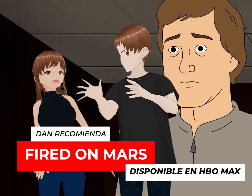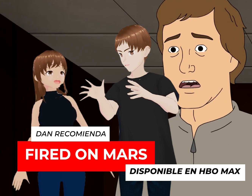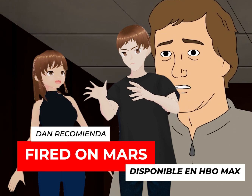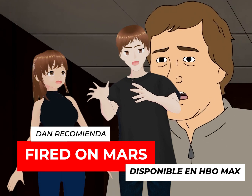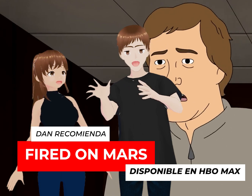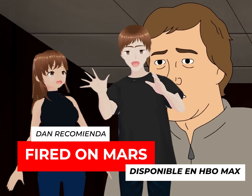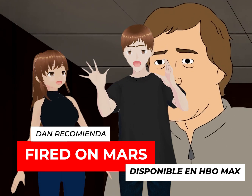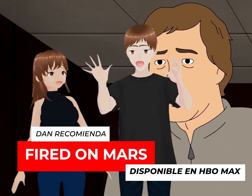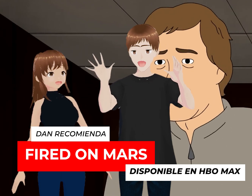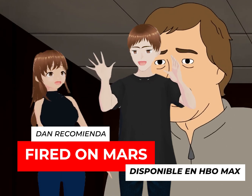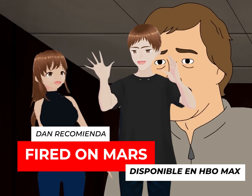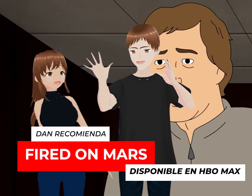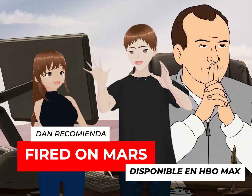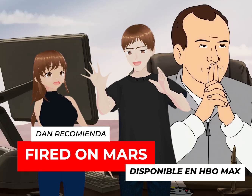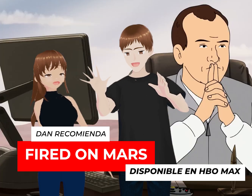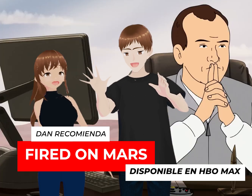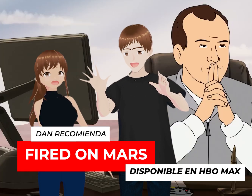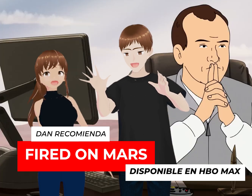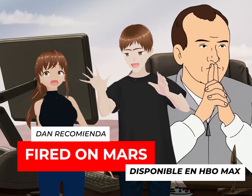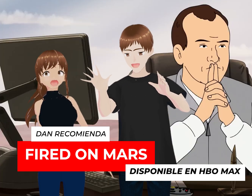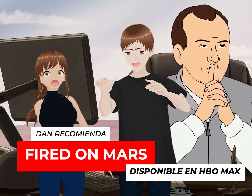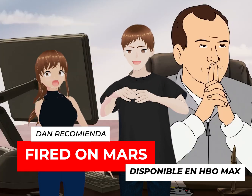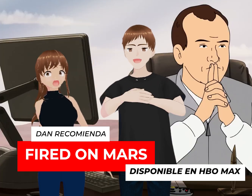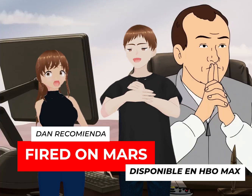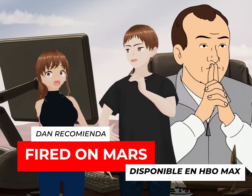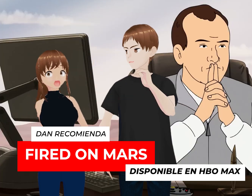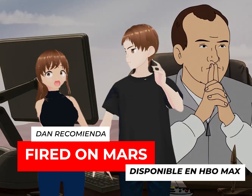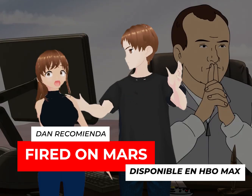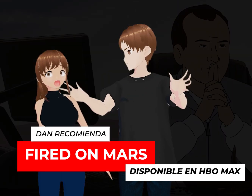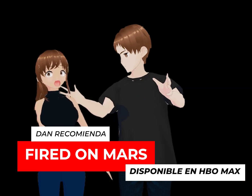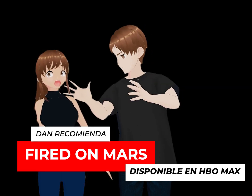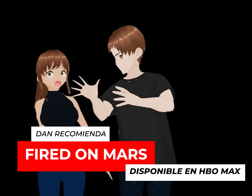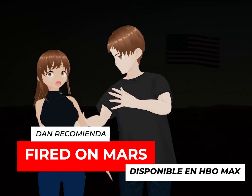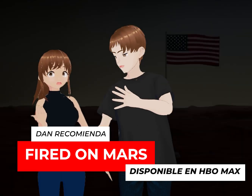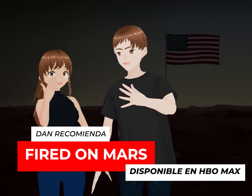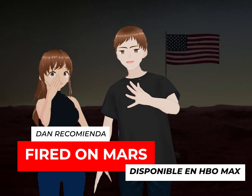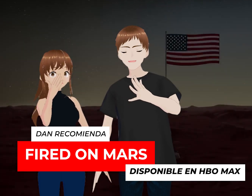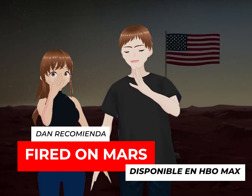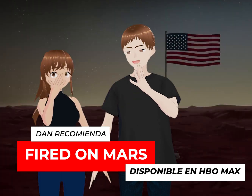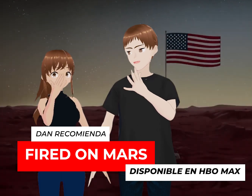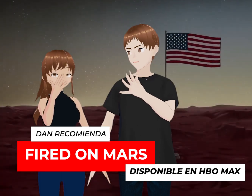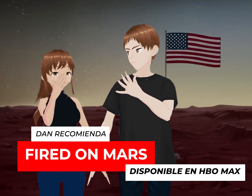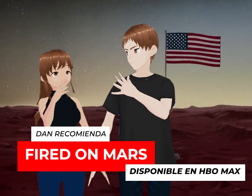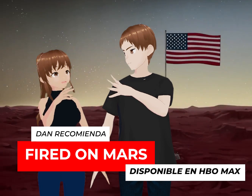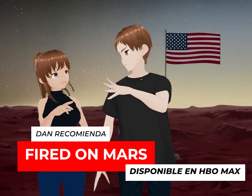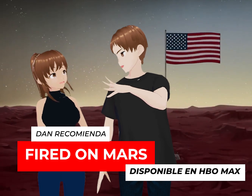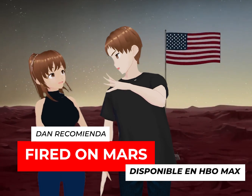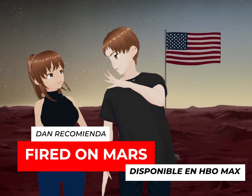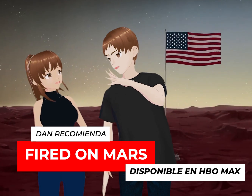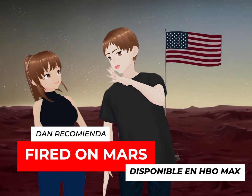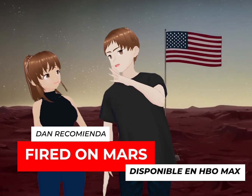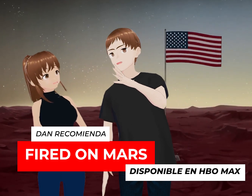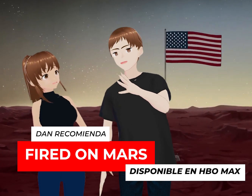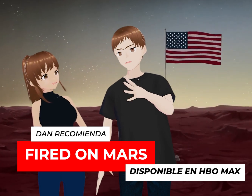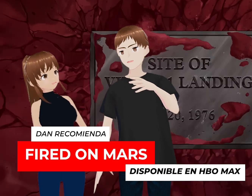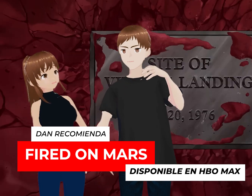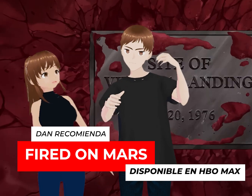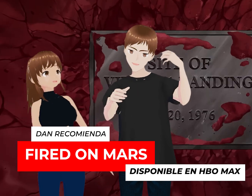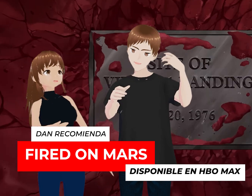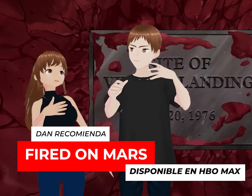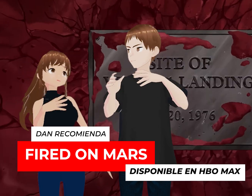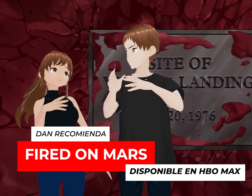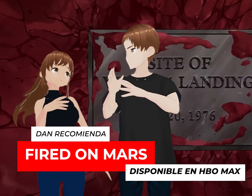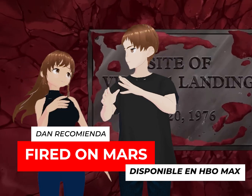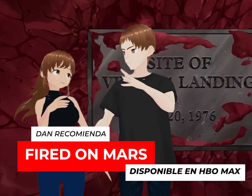Marte. ¿Qué es lo que ocurre acá? Hay una serie que van a encontrar en HBO Max